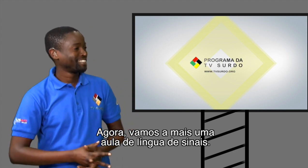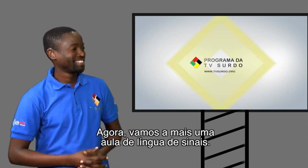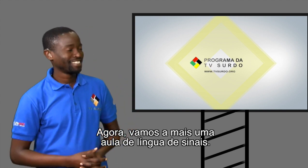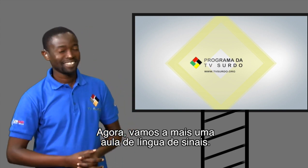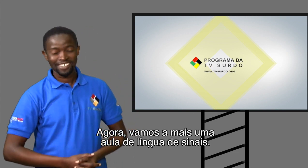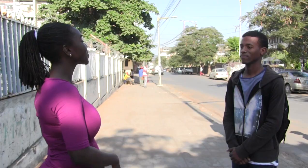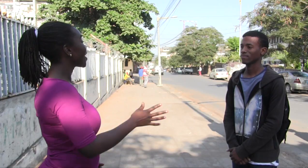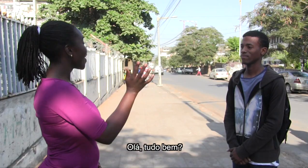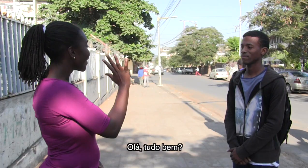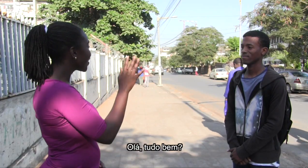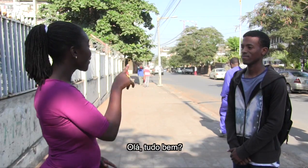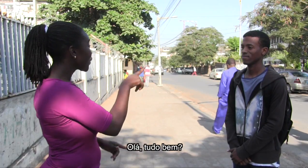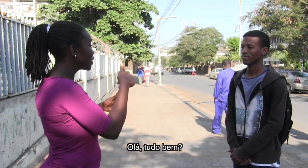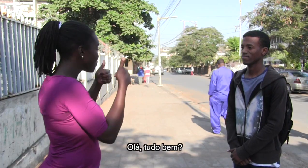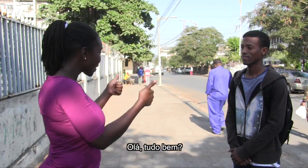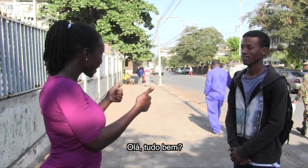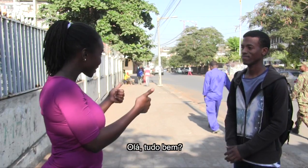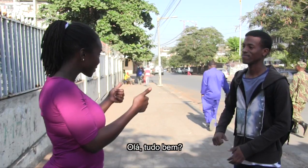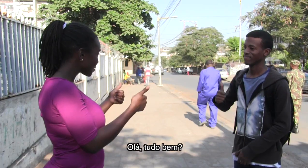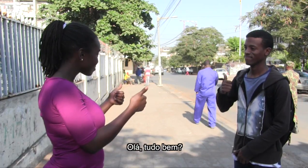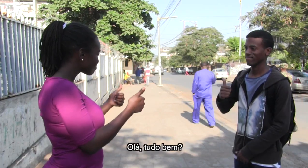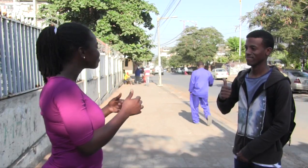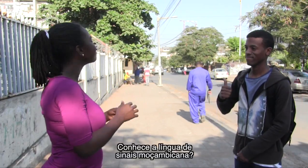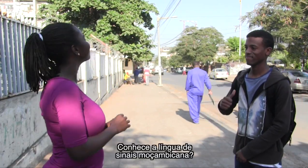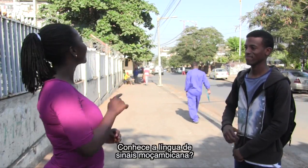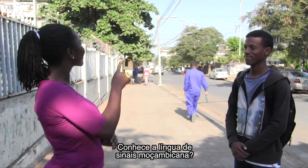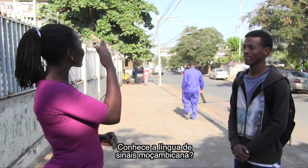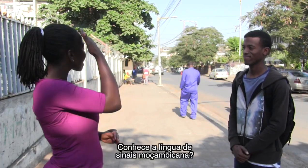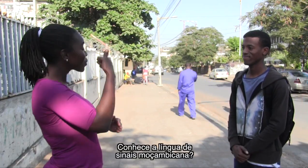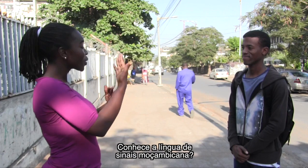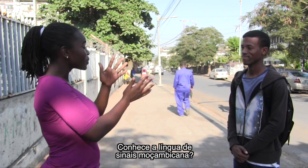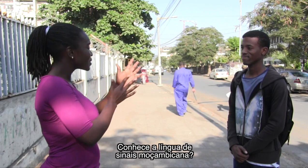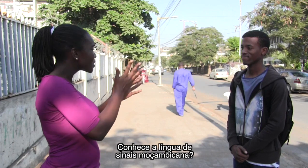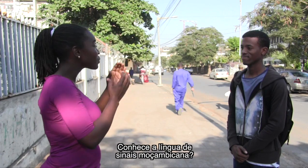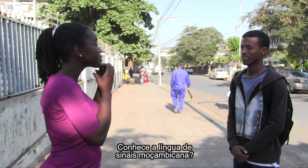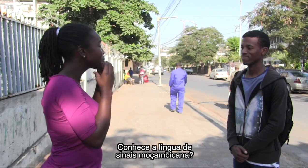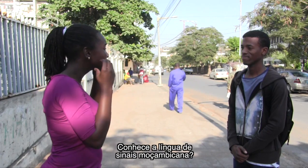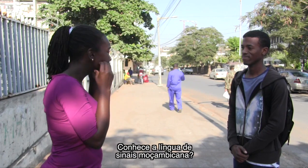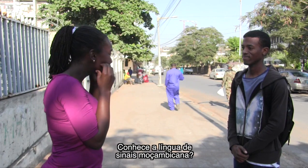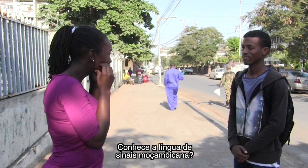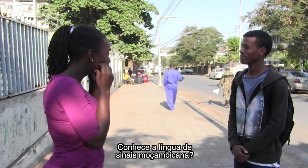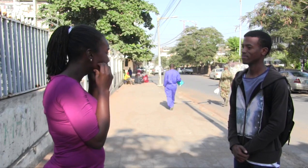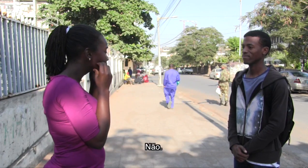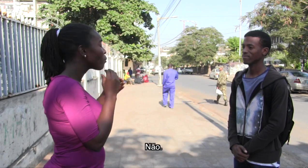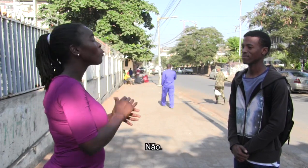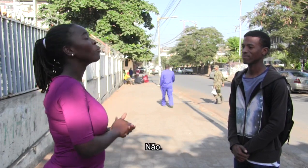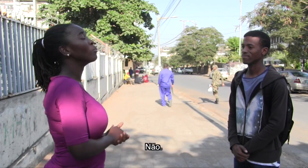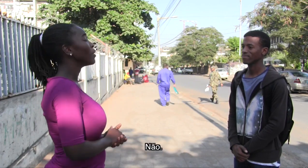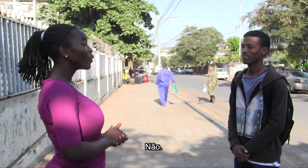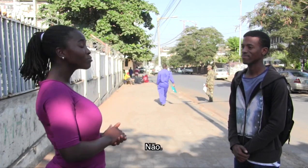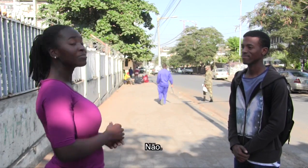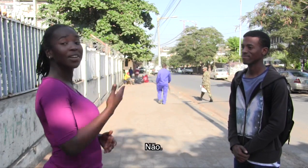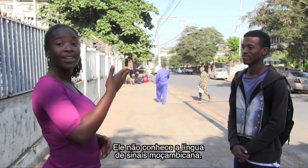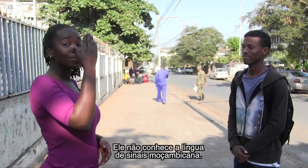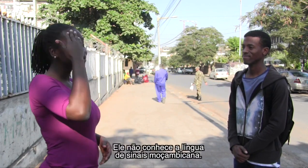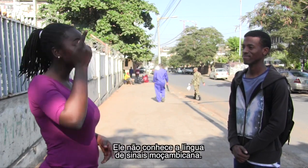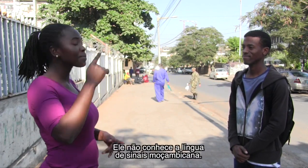sinais Olá, tudo bem? Conhece a língua de sinais moçambicana? Não